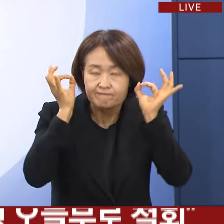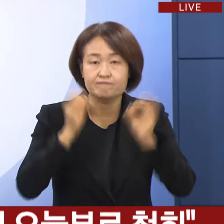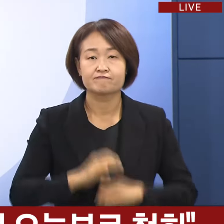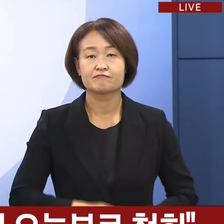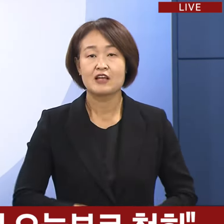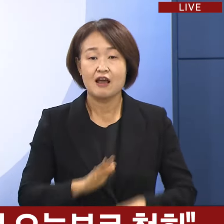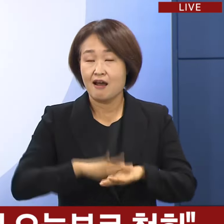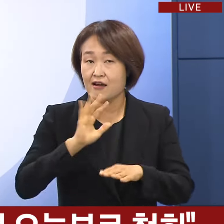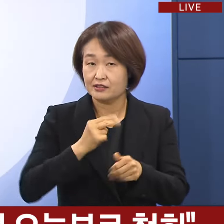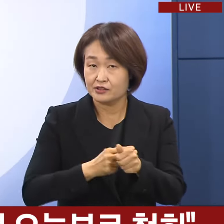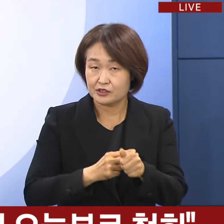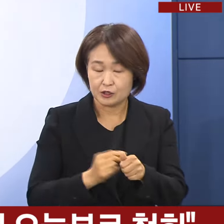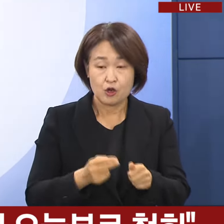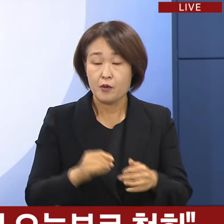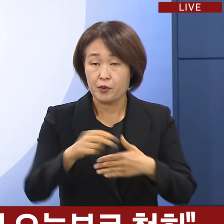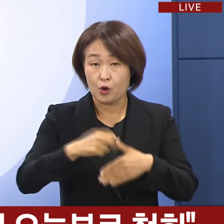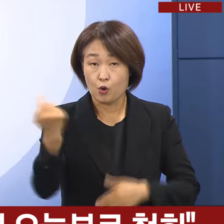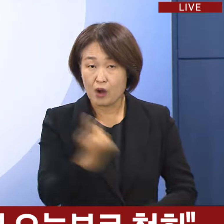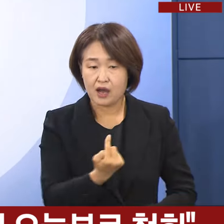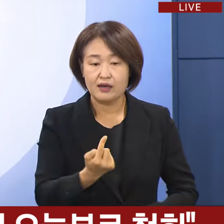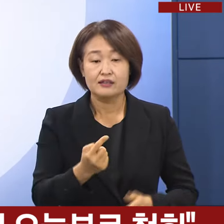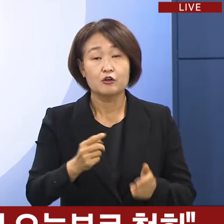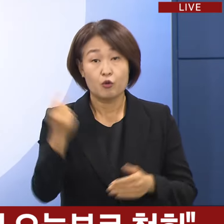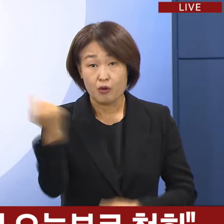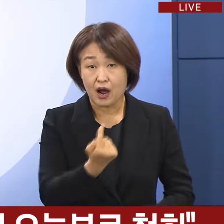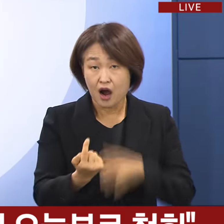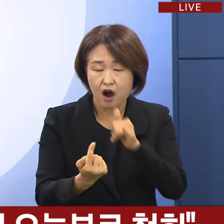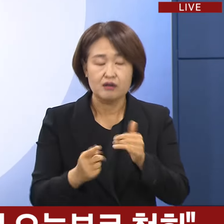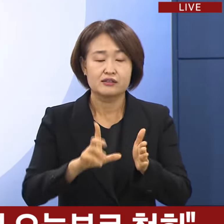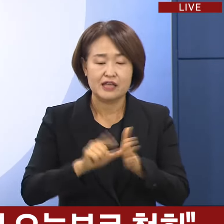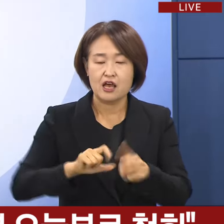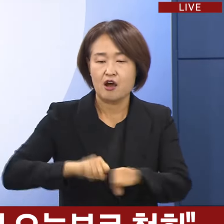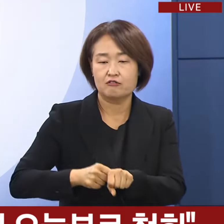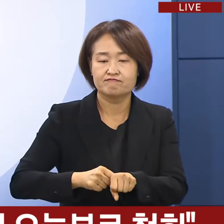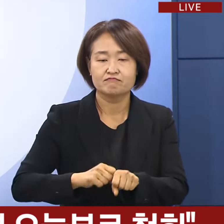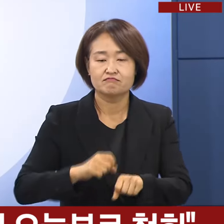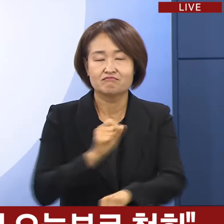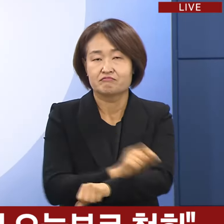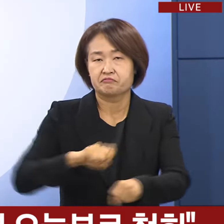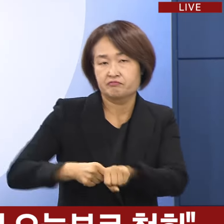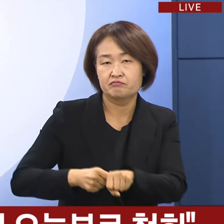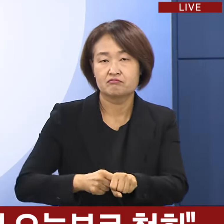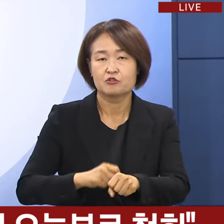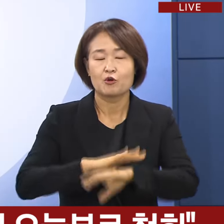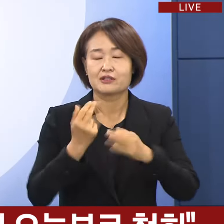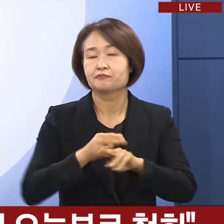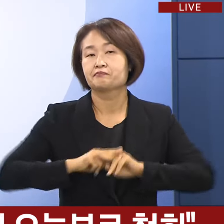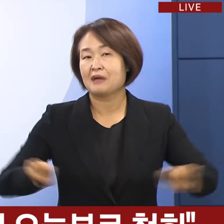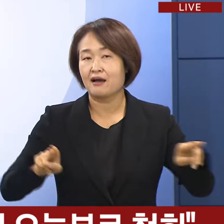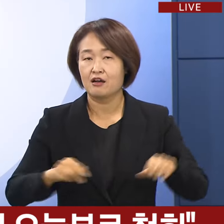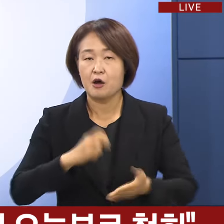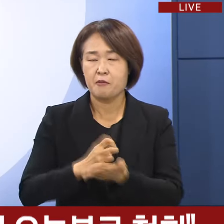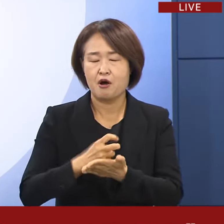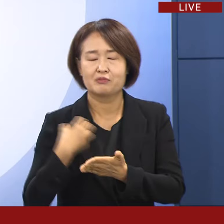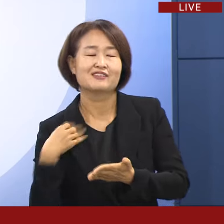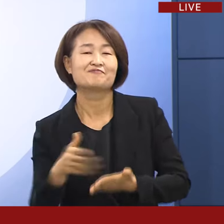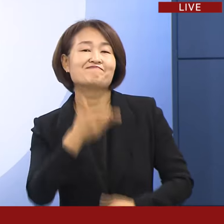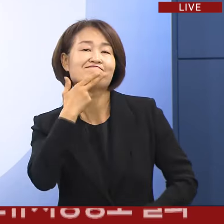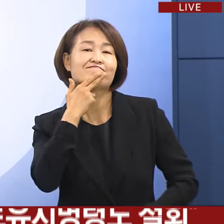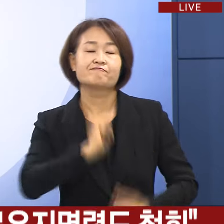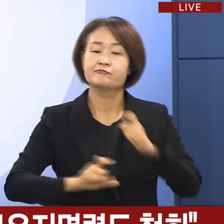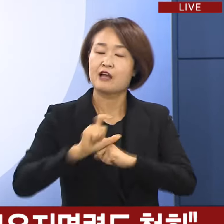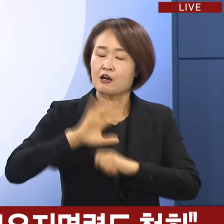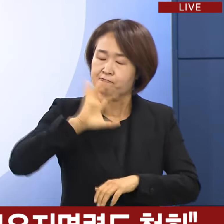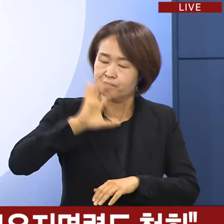전공의가 복귀하면 행정처분 절차를 중단하여 법적 부담 없이 수련에 전념할 수 있도록 하겠습니다.